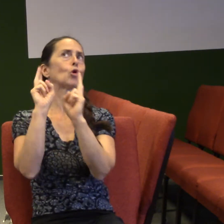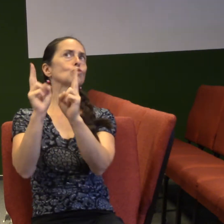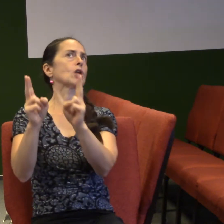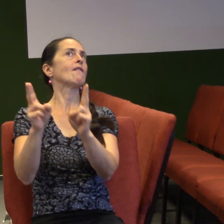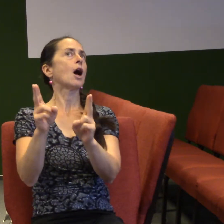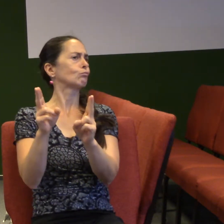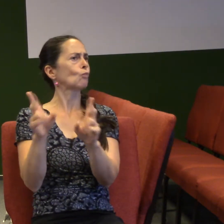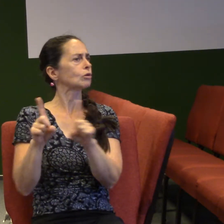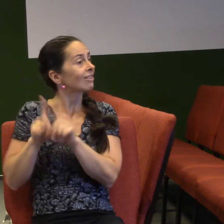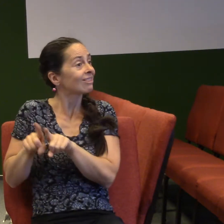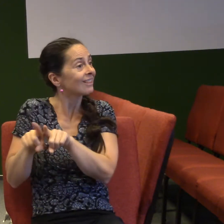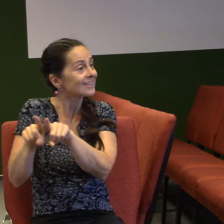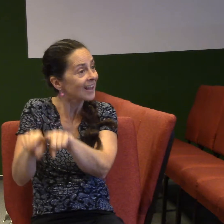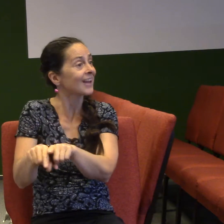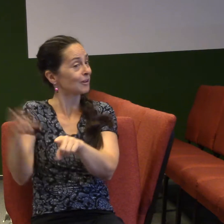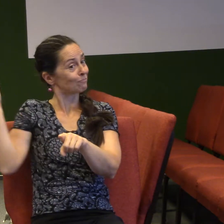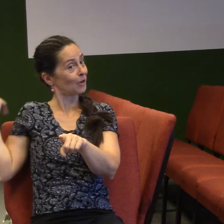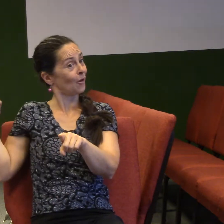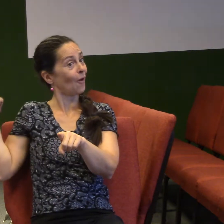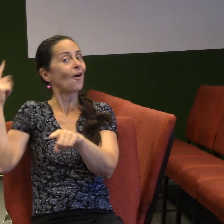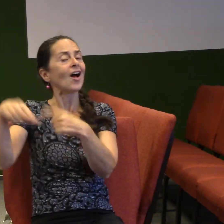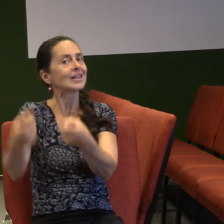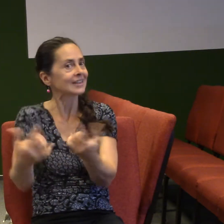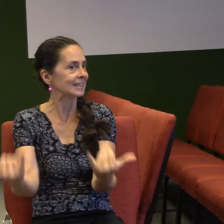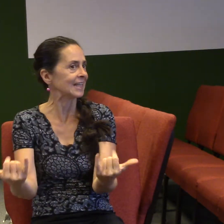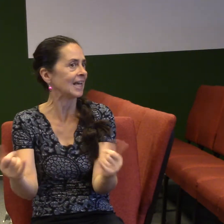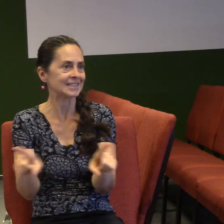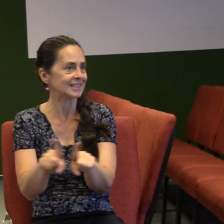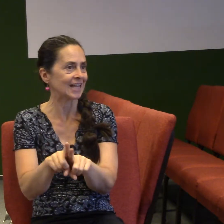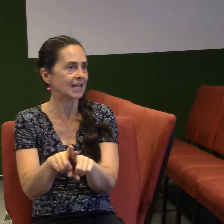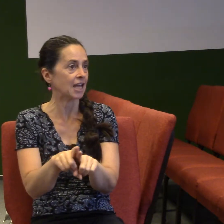stejný včera, dnes i na věky, tak to platí. Ať si v jakékoliv situaci to platí.